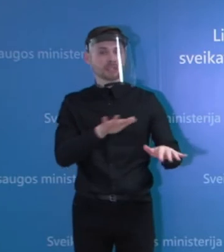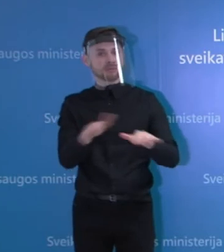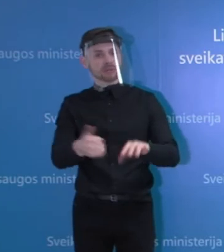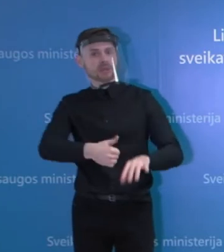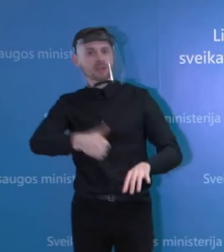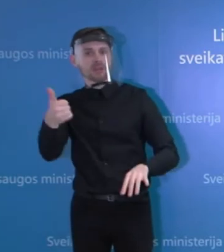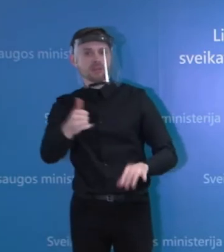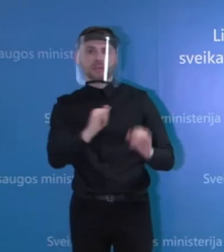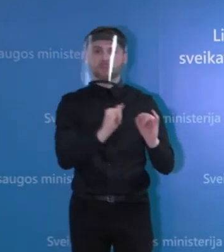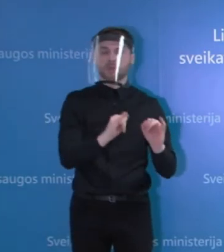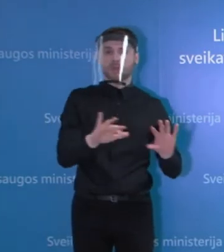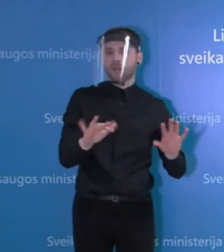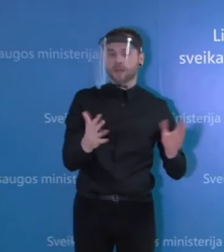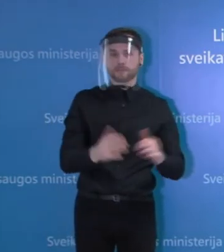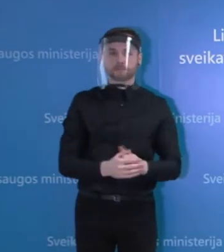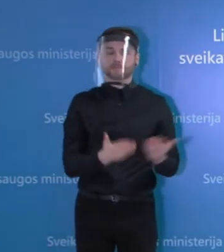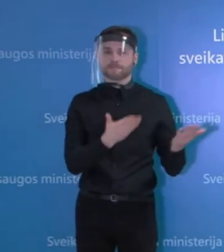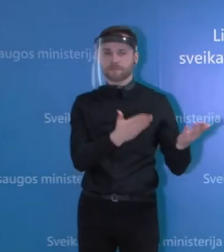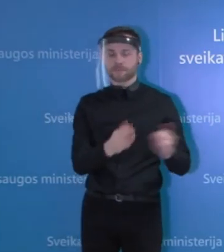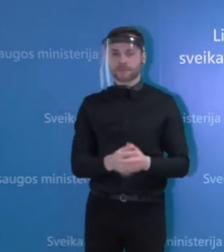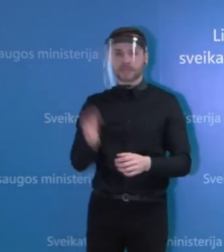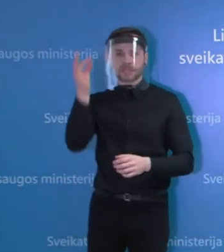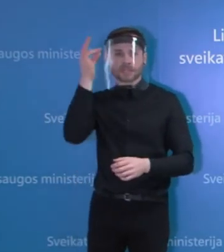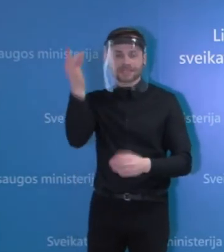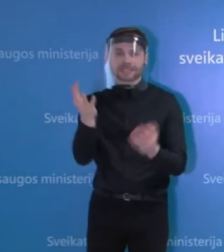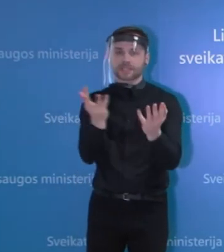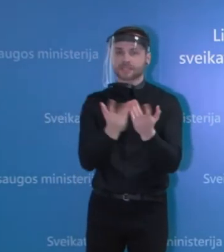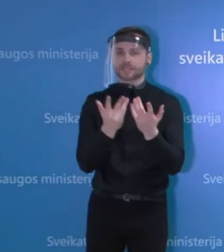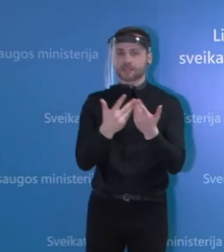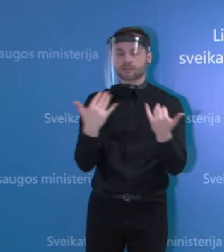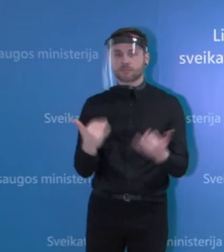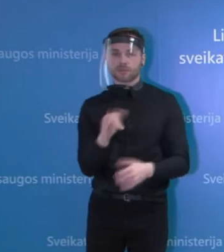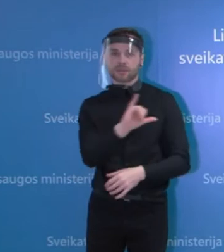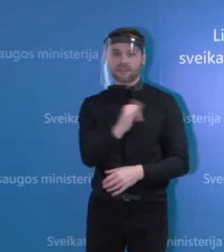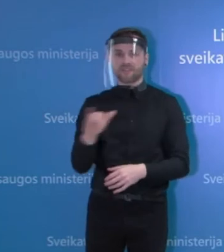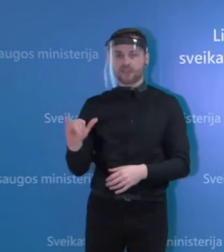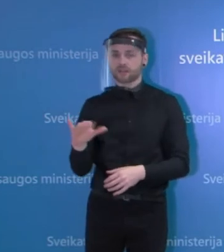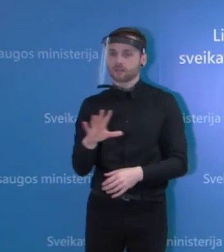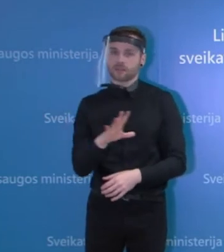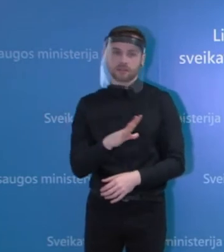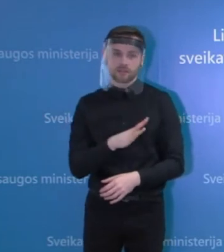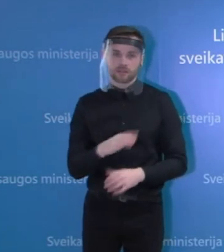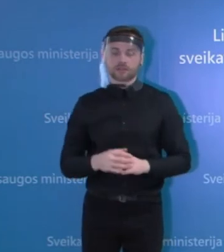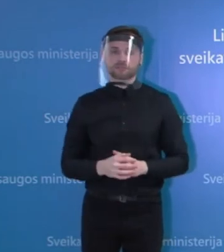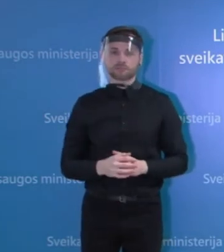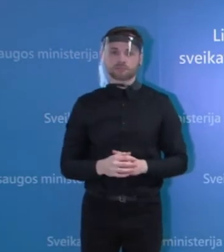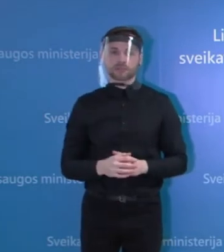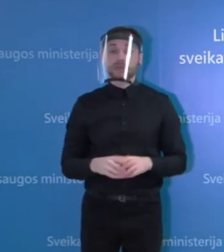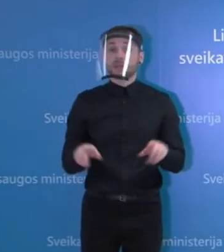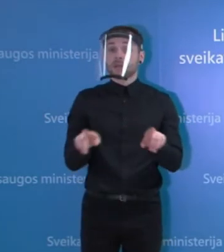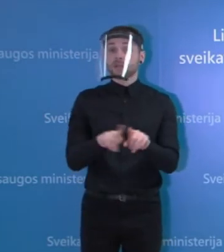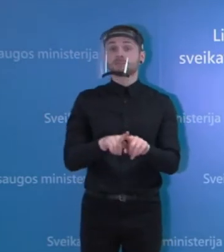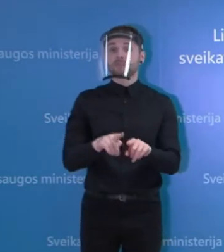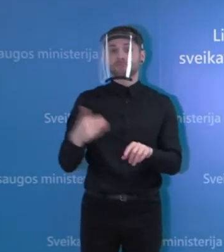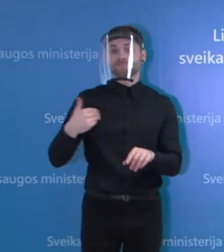Labai kviečiu tikrai negalim įvertinti. Ir aš pasakysiu dėl ko.